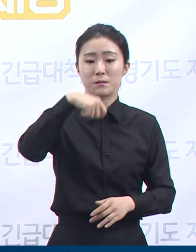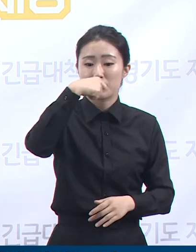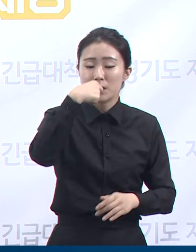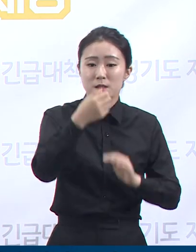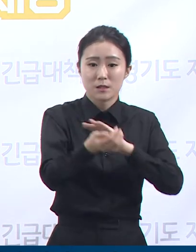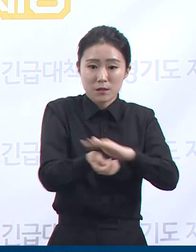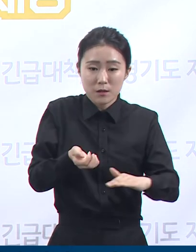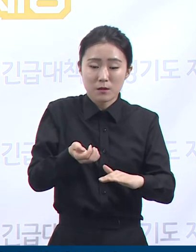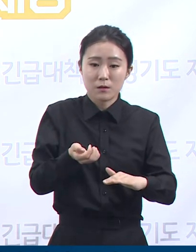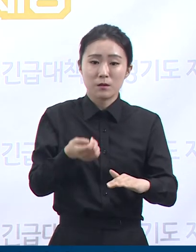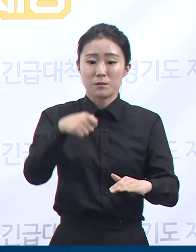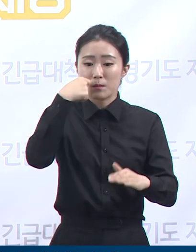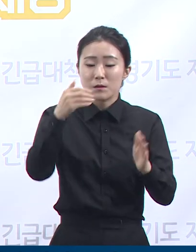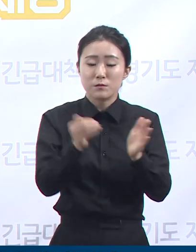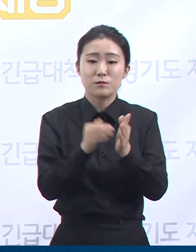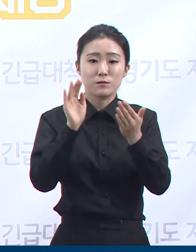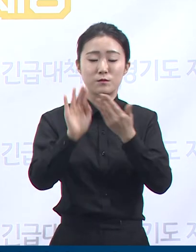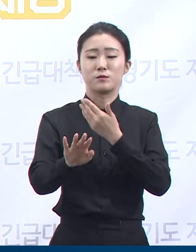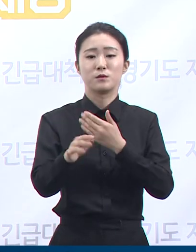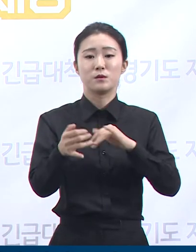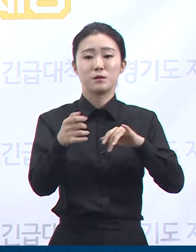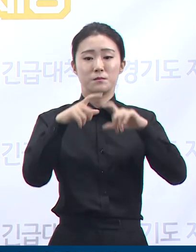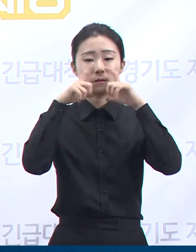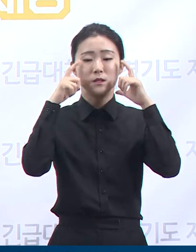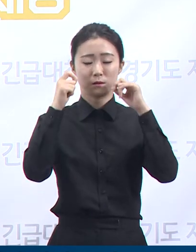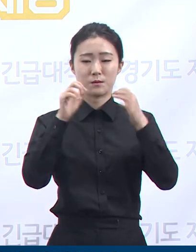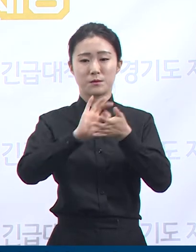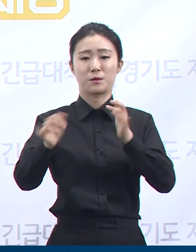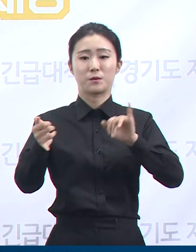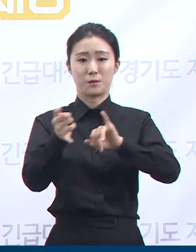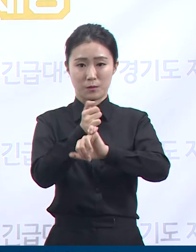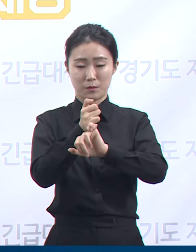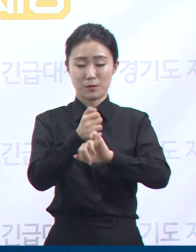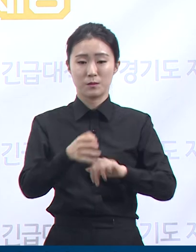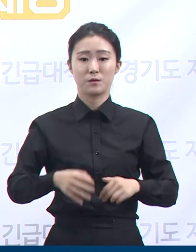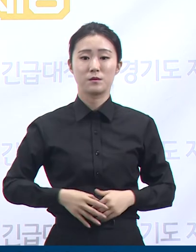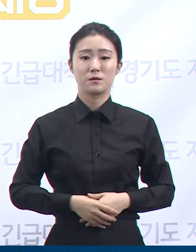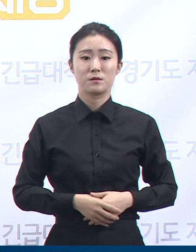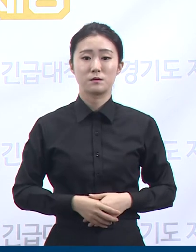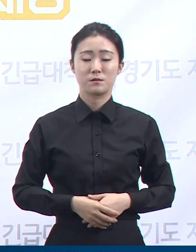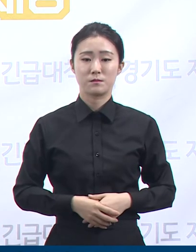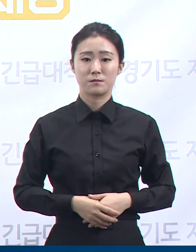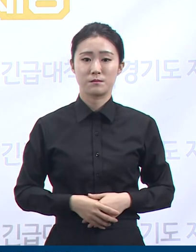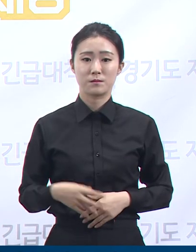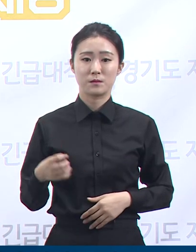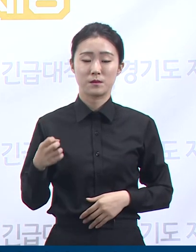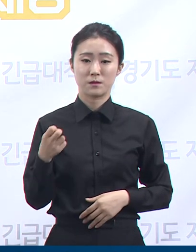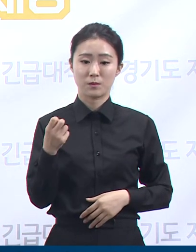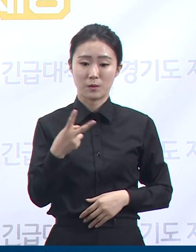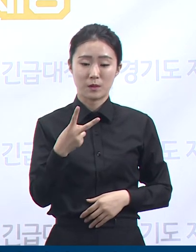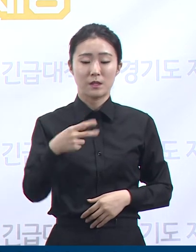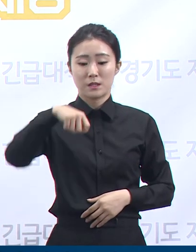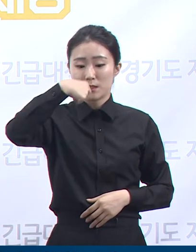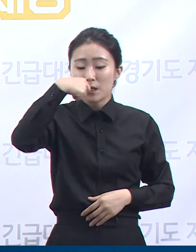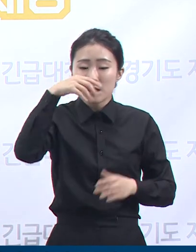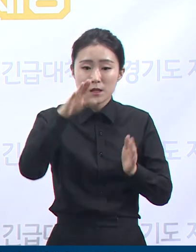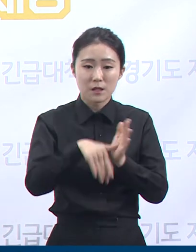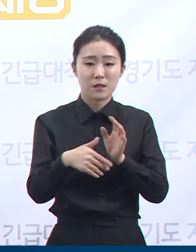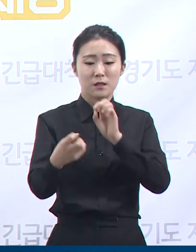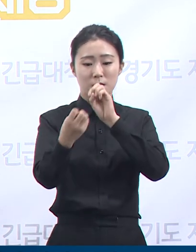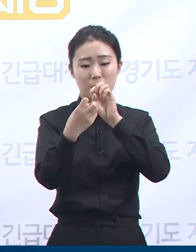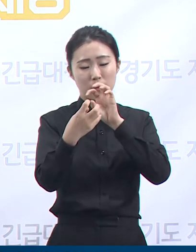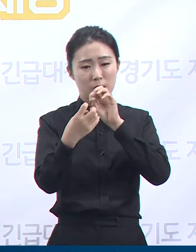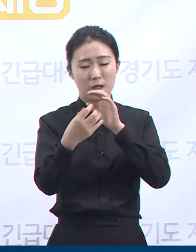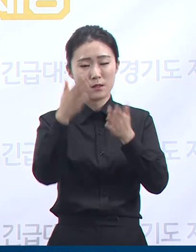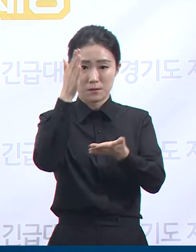음식은 공용집게 등을 사용하여야 합니다. 식사 시에는 침방울로 인한 전파 우려가 있는 대화는 최대한 자제하되